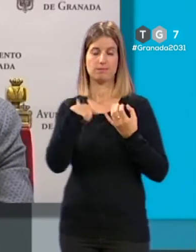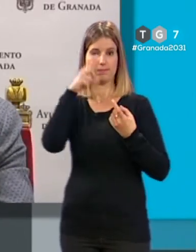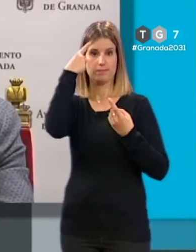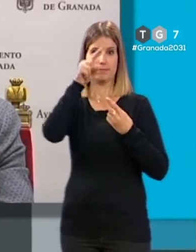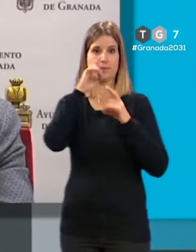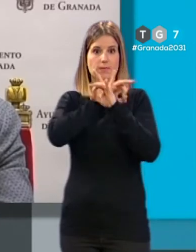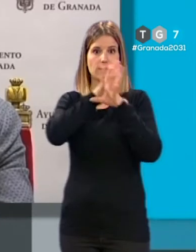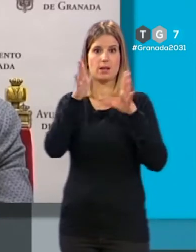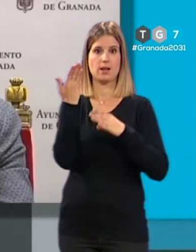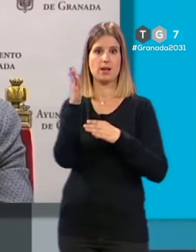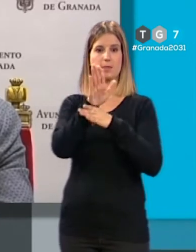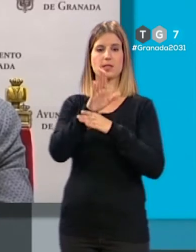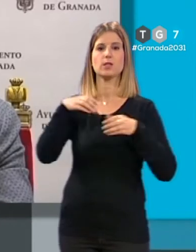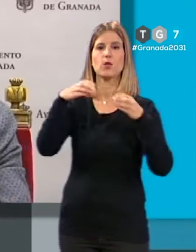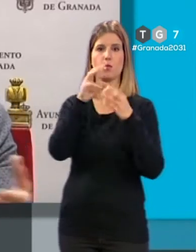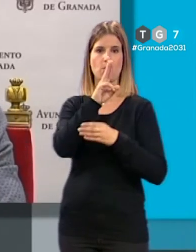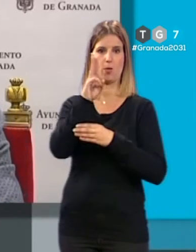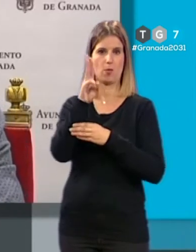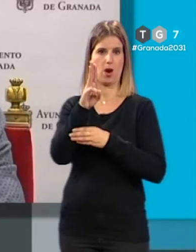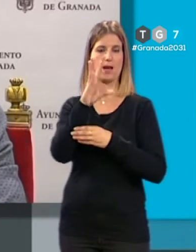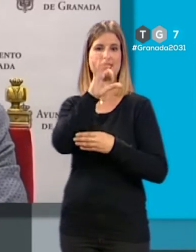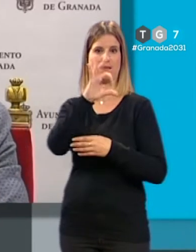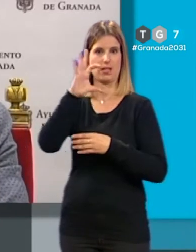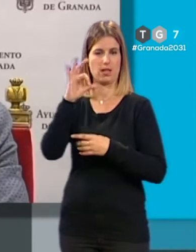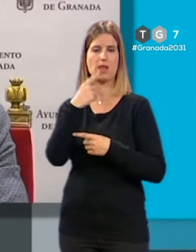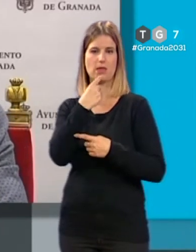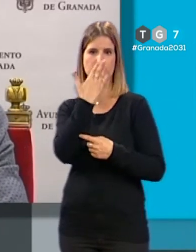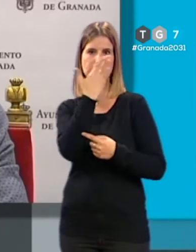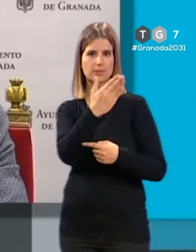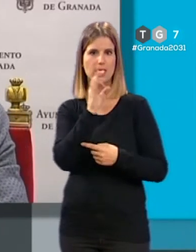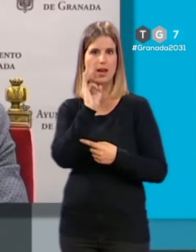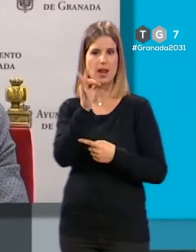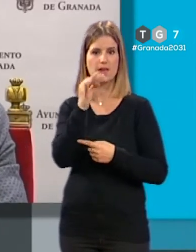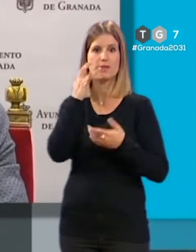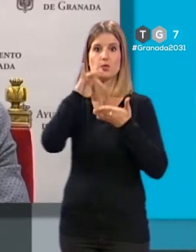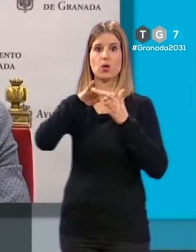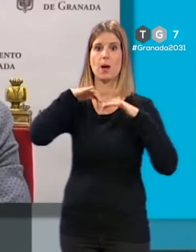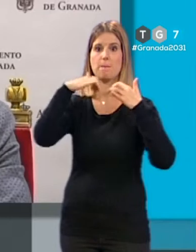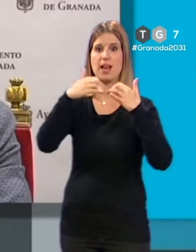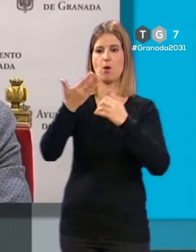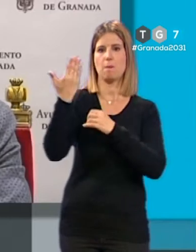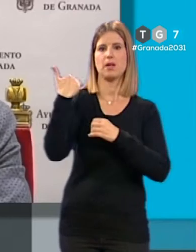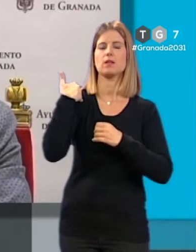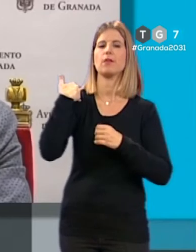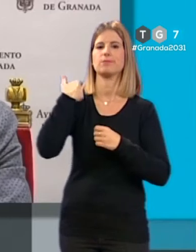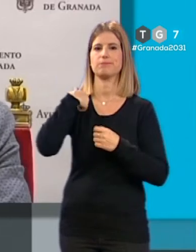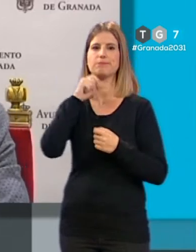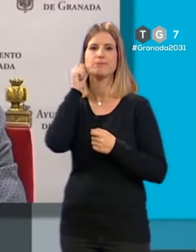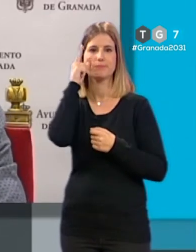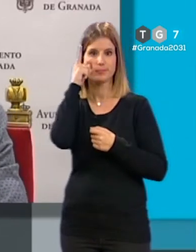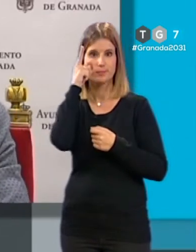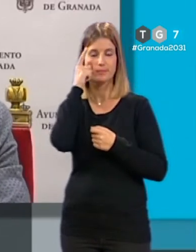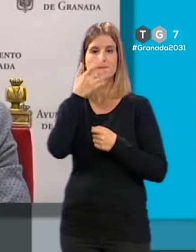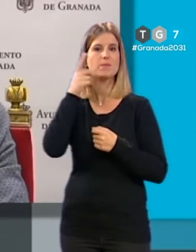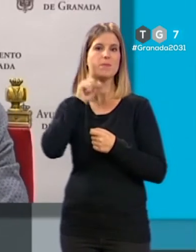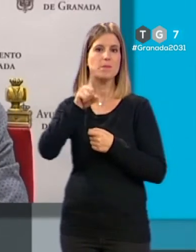el representante del Partido Popular, el señor Pérez, dijo la verdad y en este pleno pasado constatamos que quien